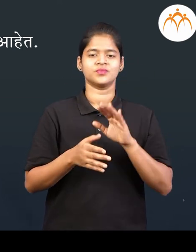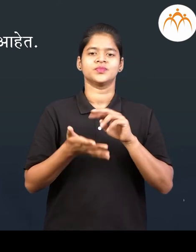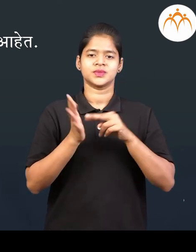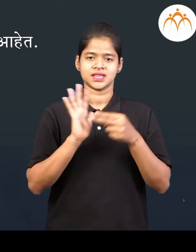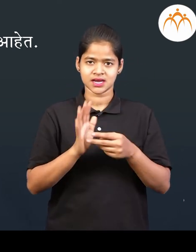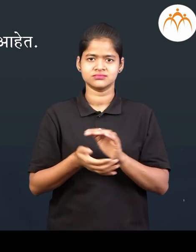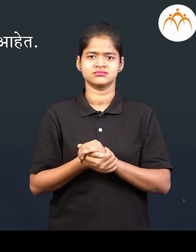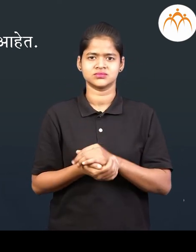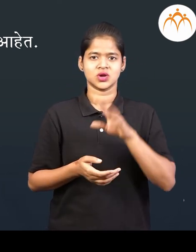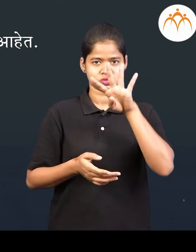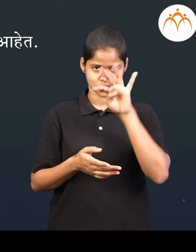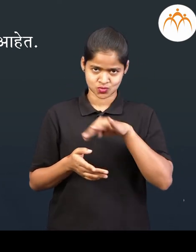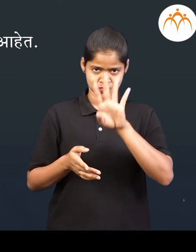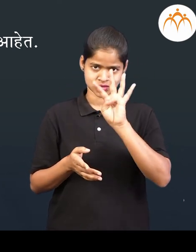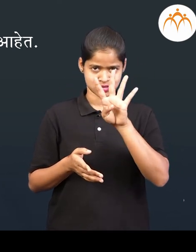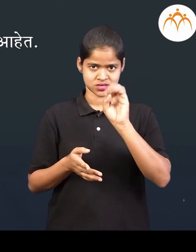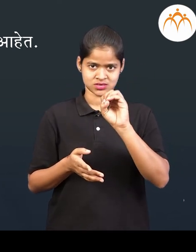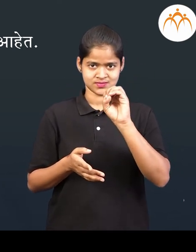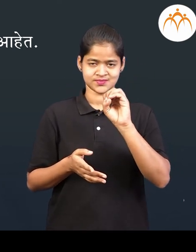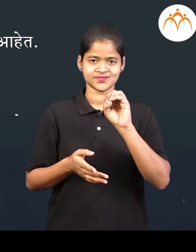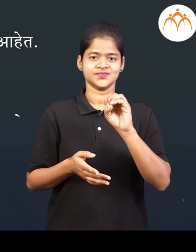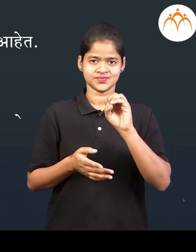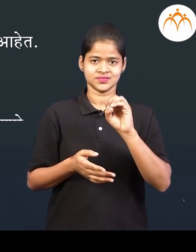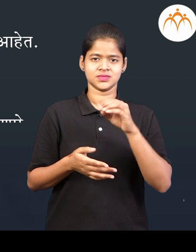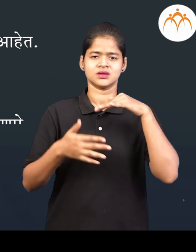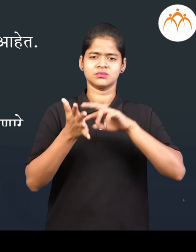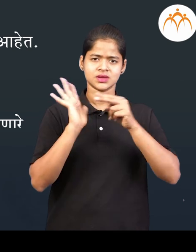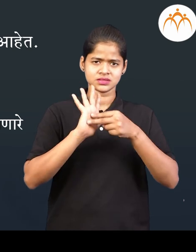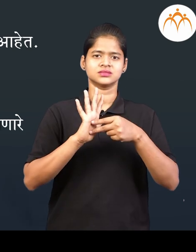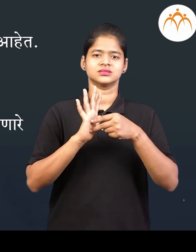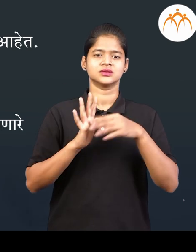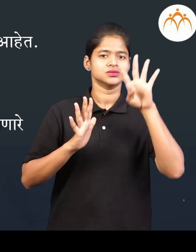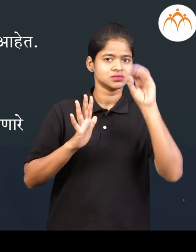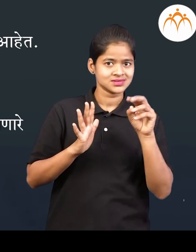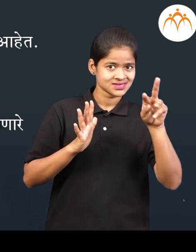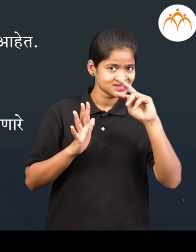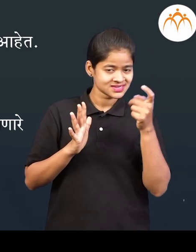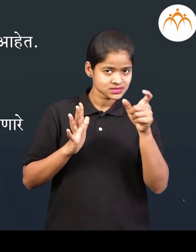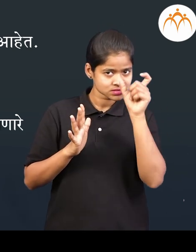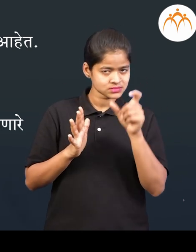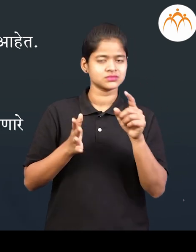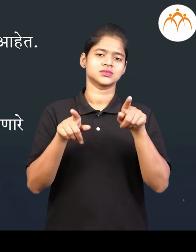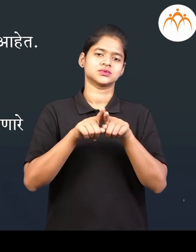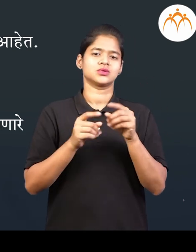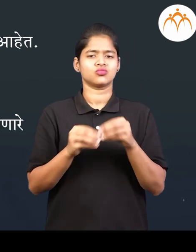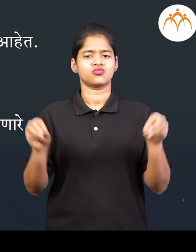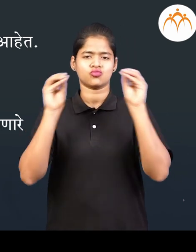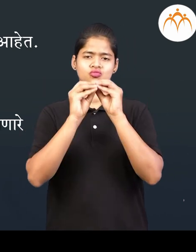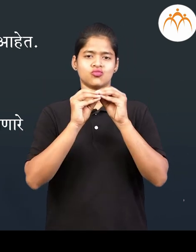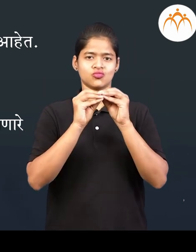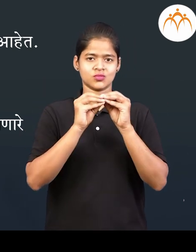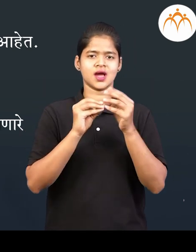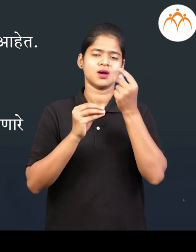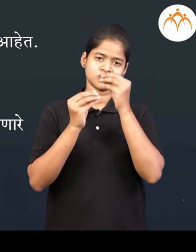चारीश या शब्दाचे चारीशी हे इकारांतर रूप आहे तसे पुढिल शब्दांचे